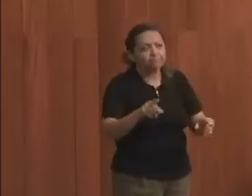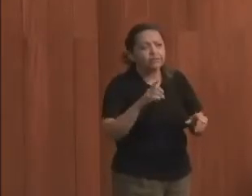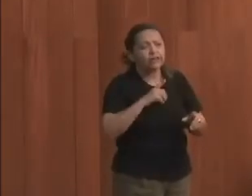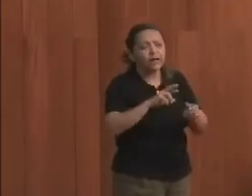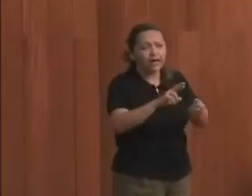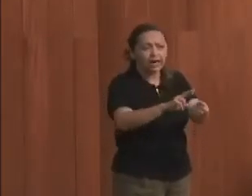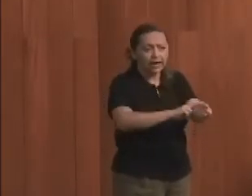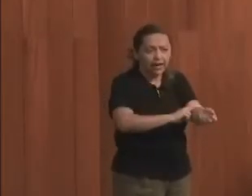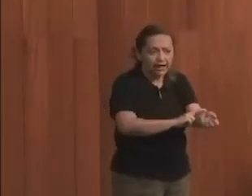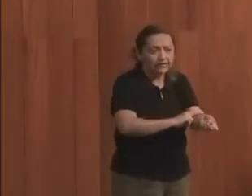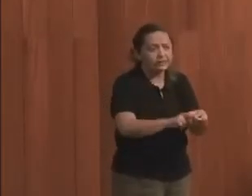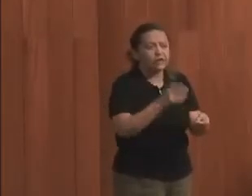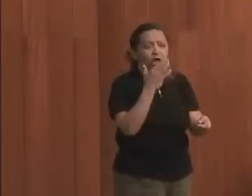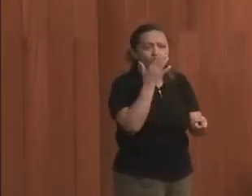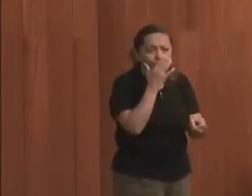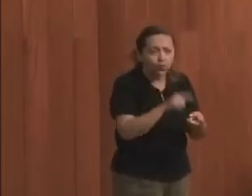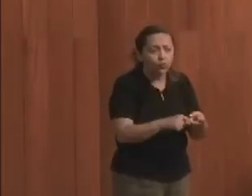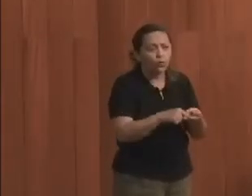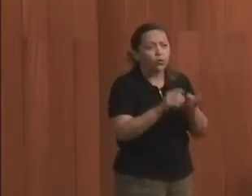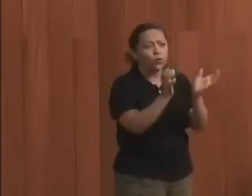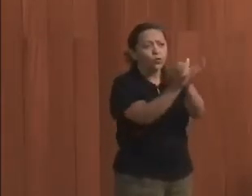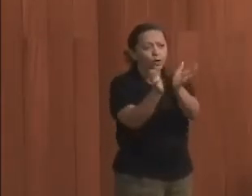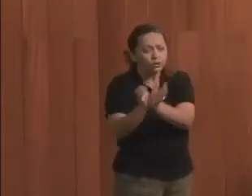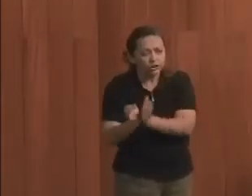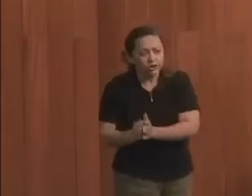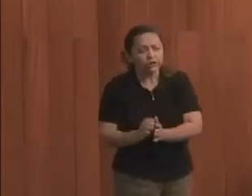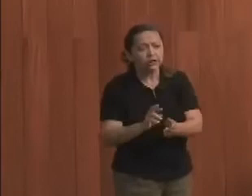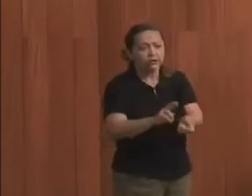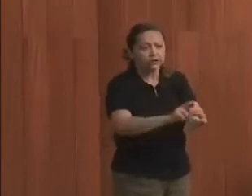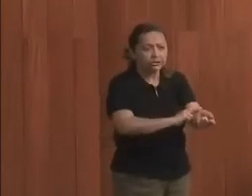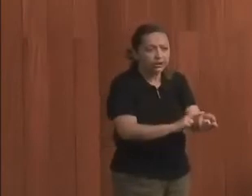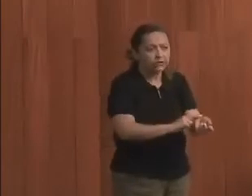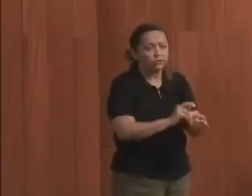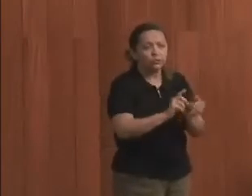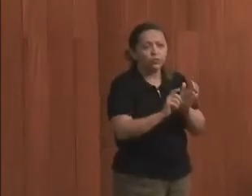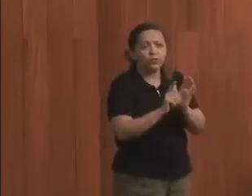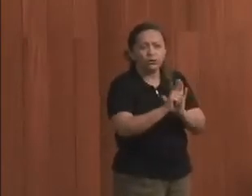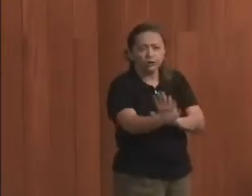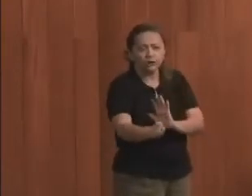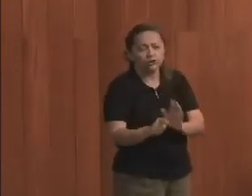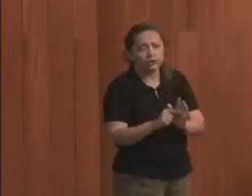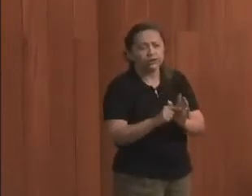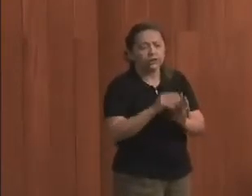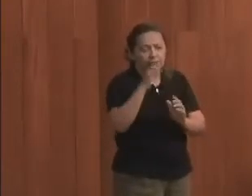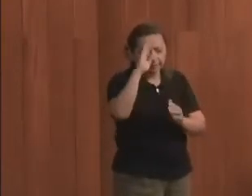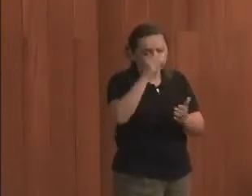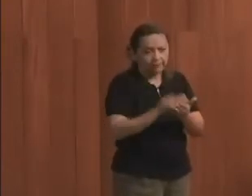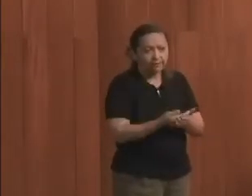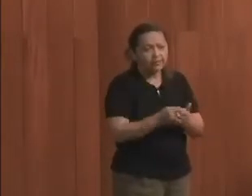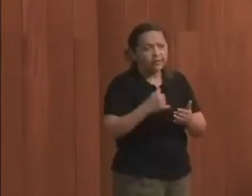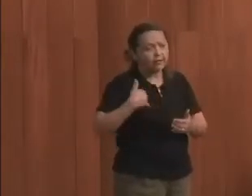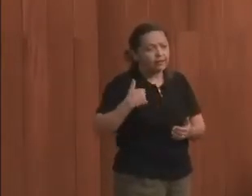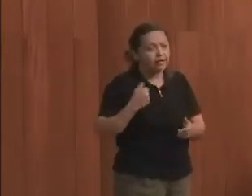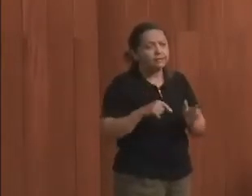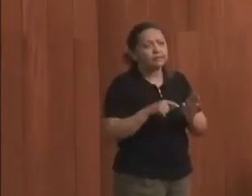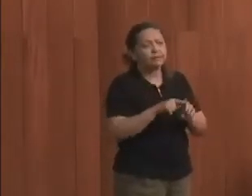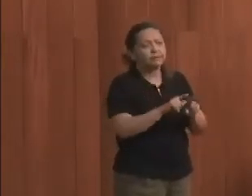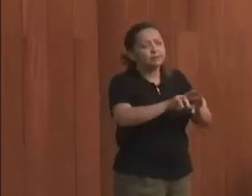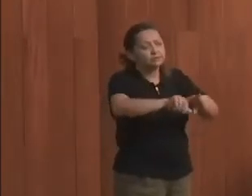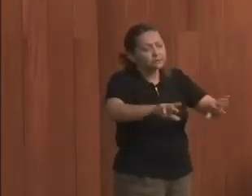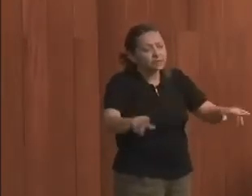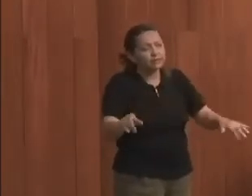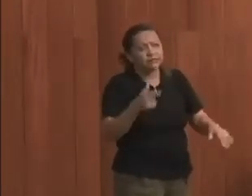raça, co, etnia, gênero, origem, crença, idade, orientação